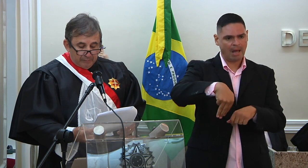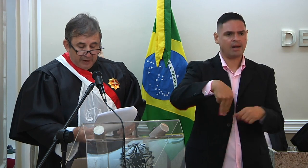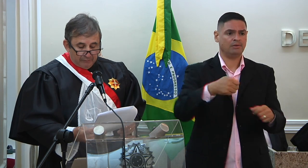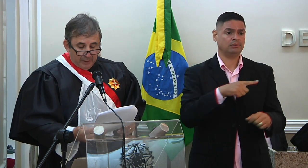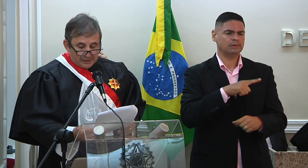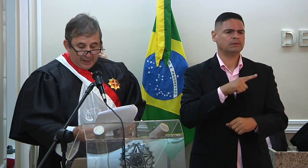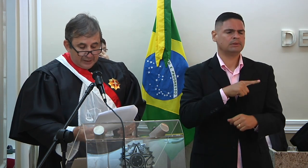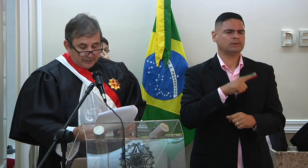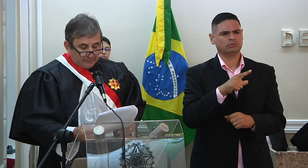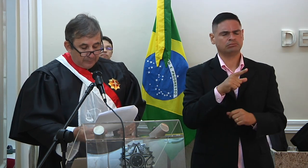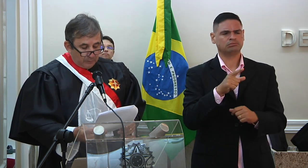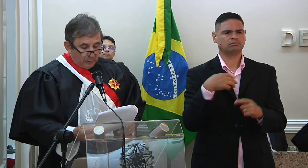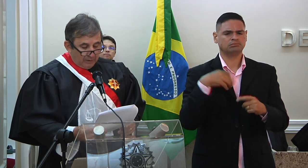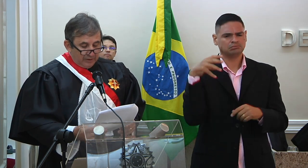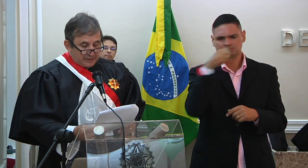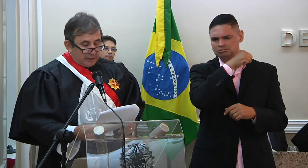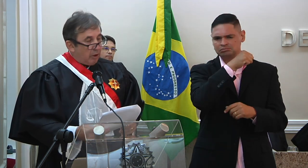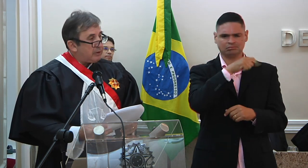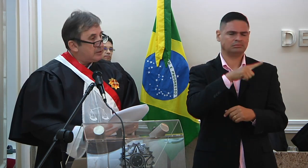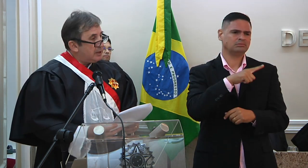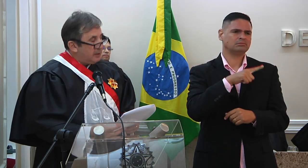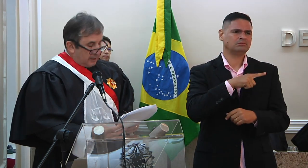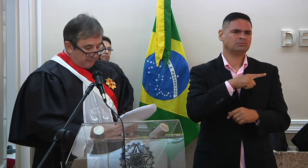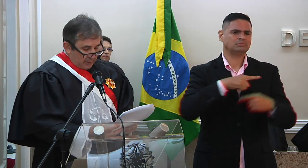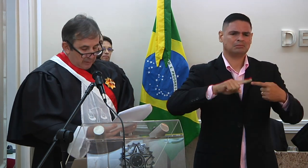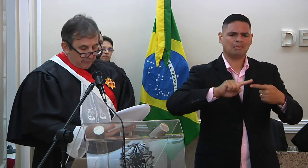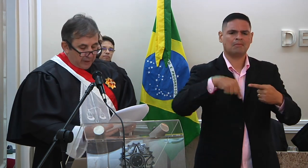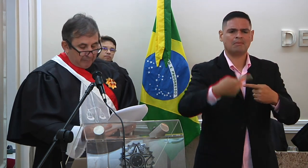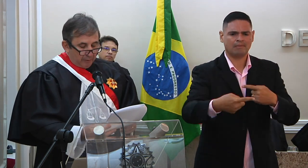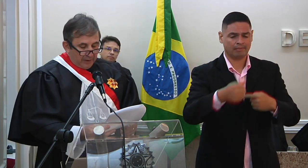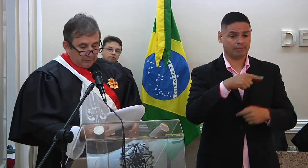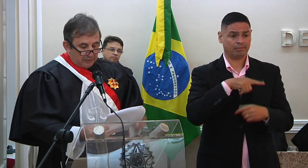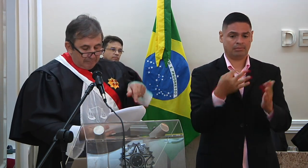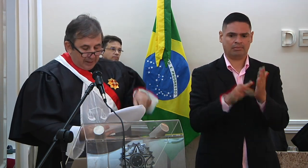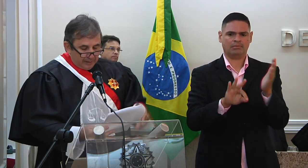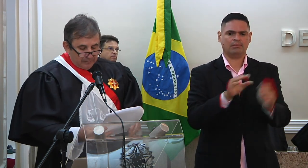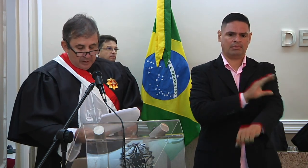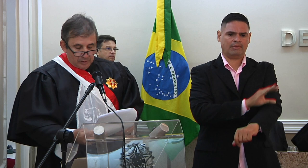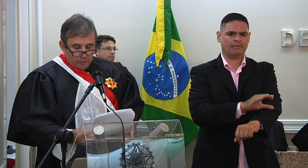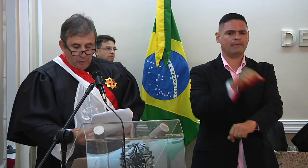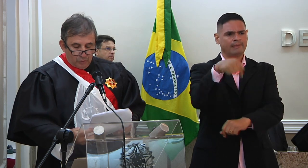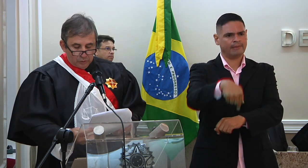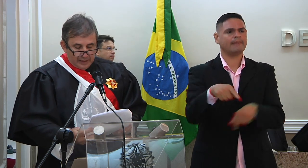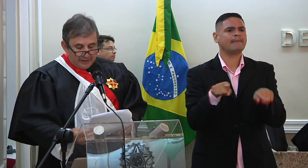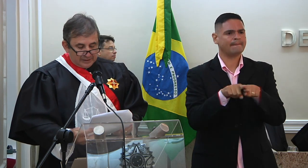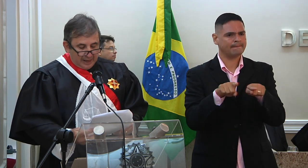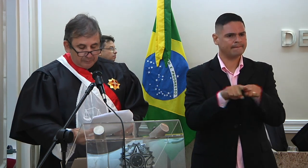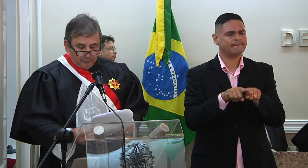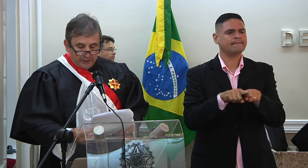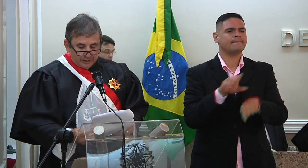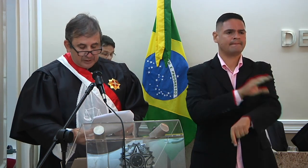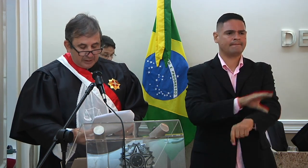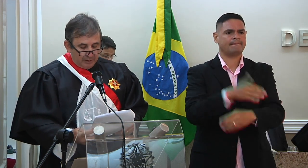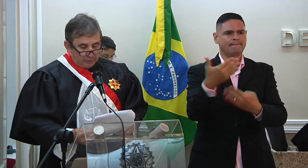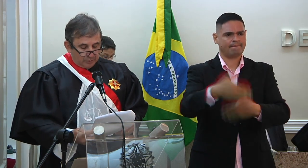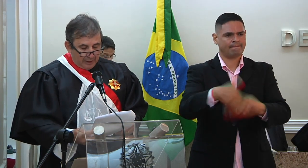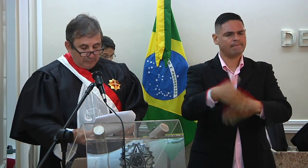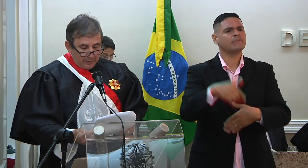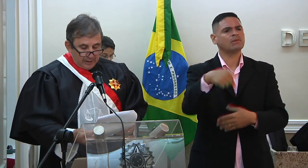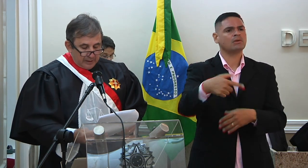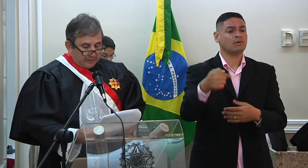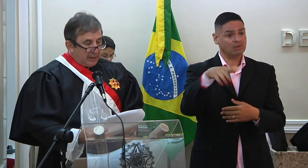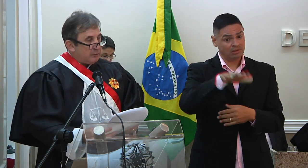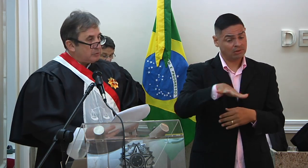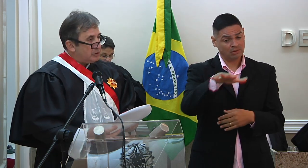no qual teve breve passagem, uma vez que, logo em seguida, foi aprovado também no concurso realizado por este 7º